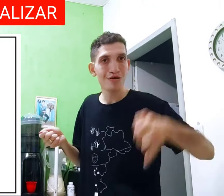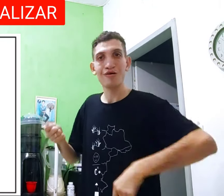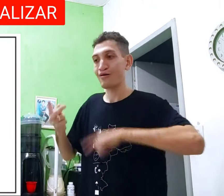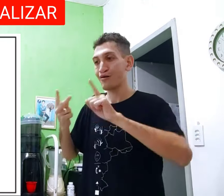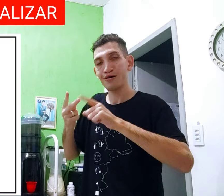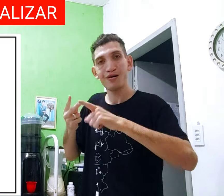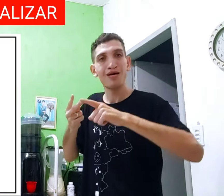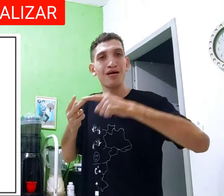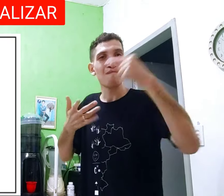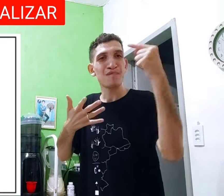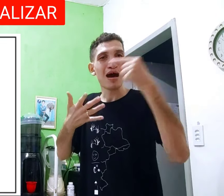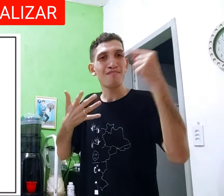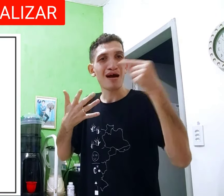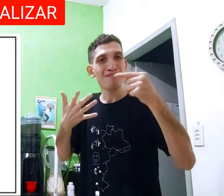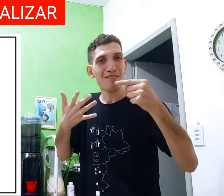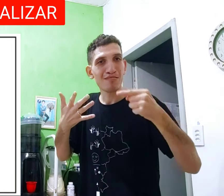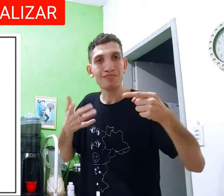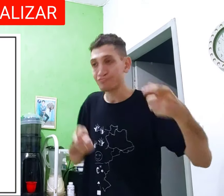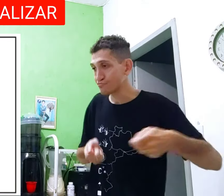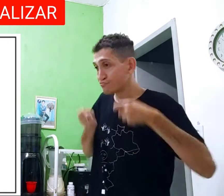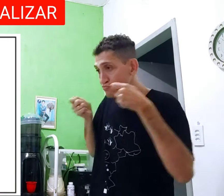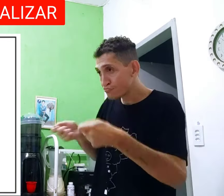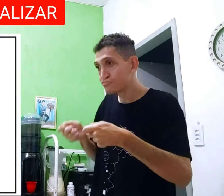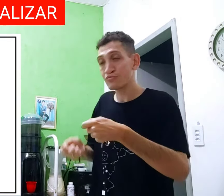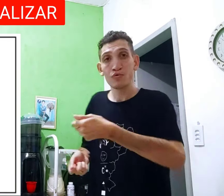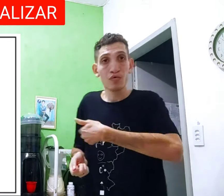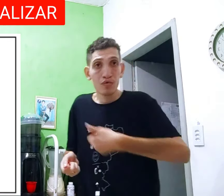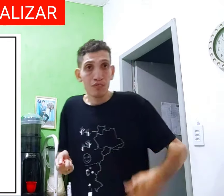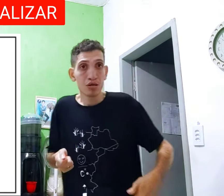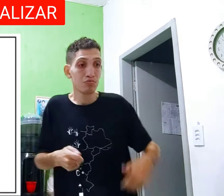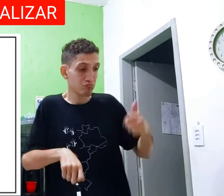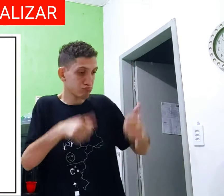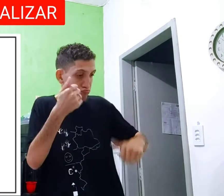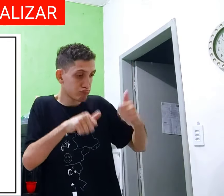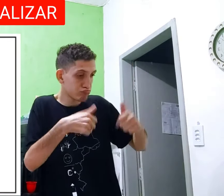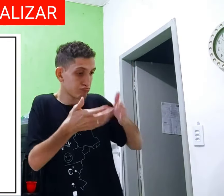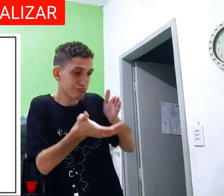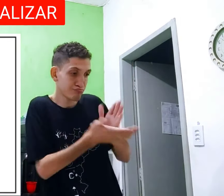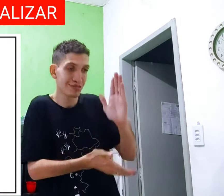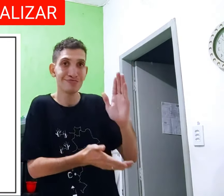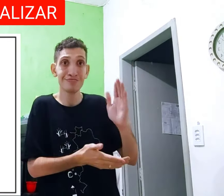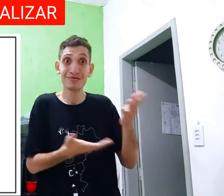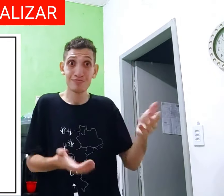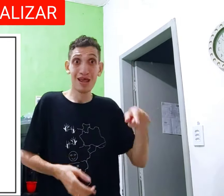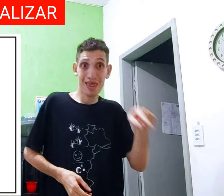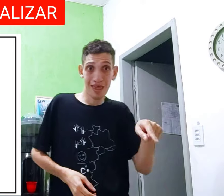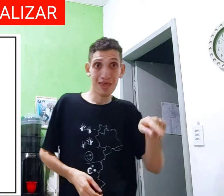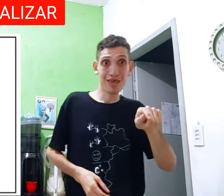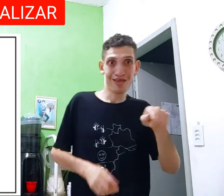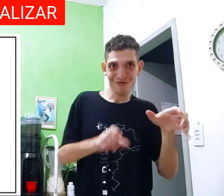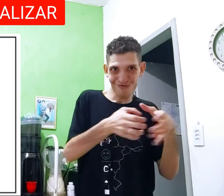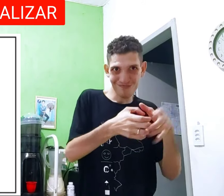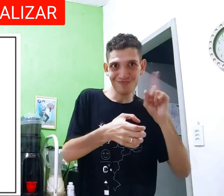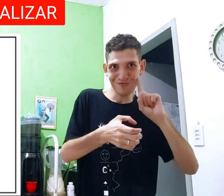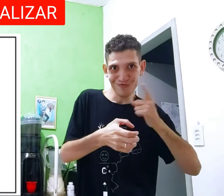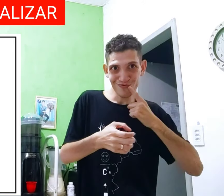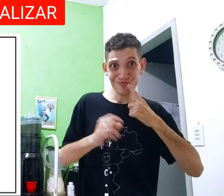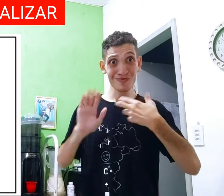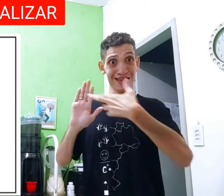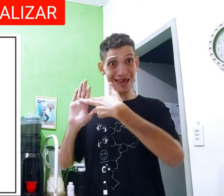criar CNPJ, e outros documentos que tem que entregar, e o governo vai aprovar, aí, agora, esse